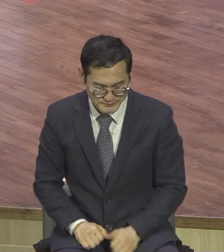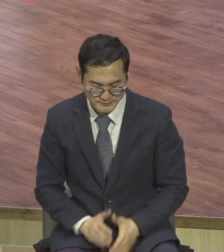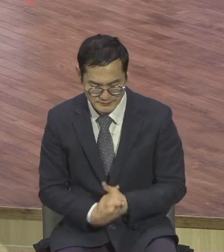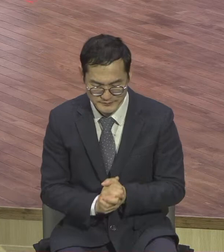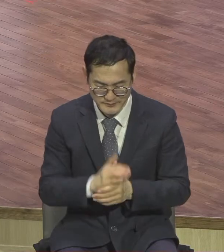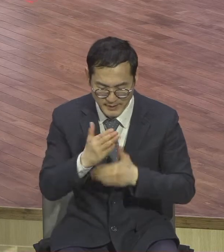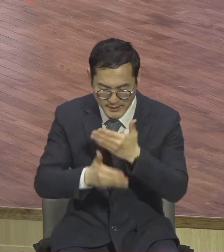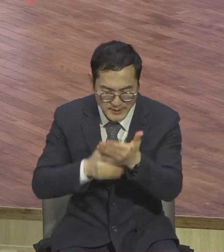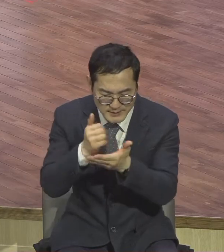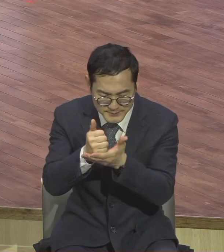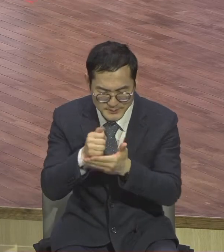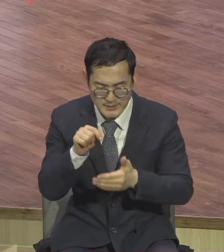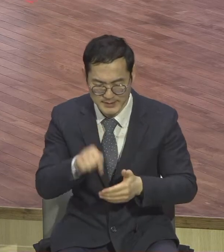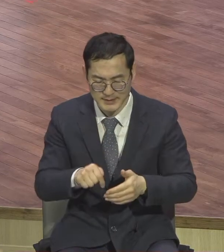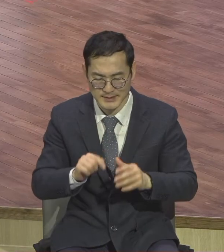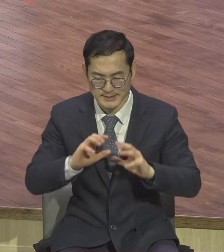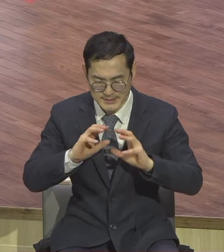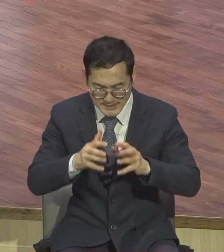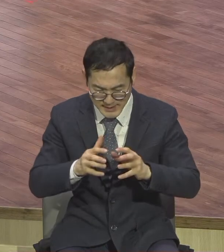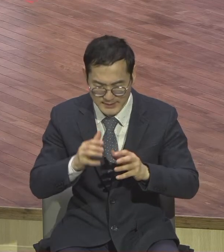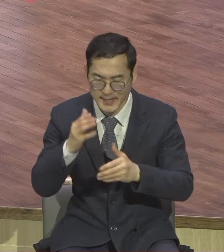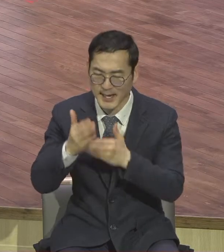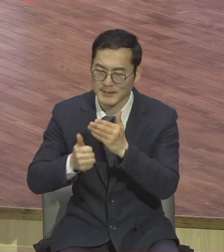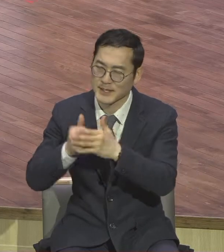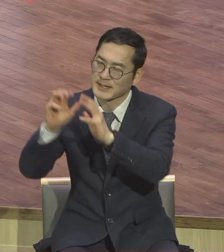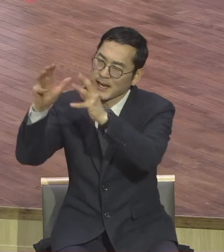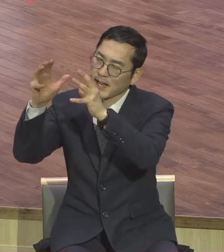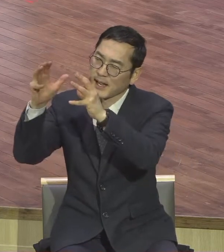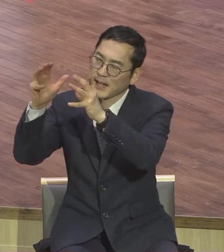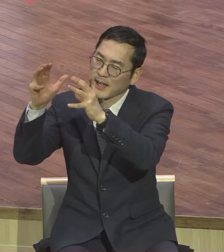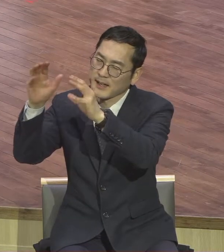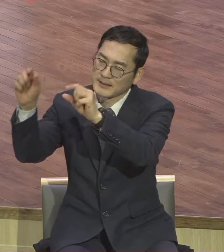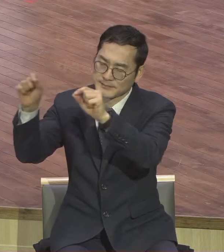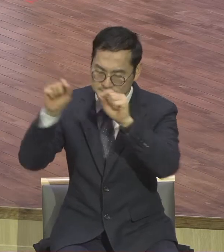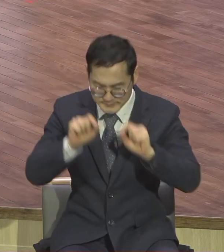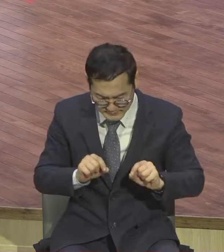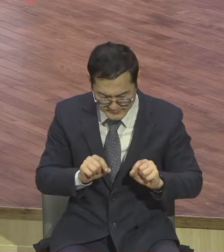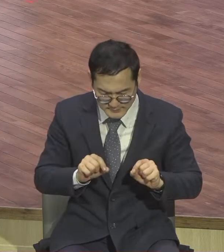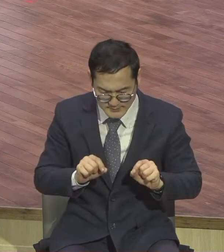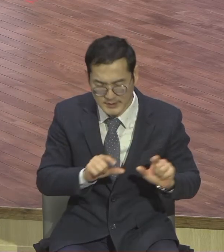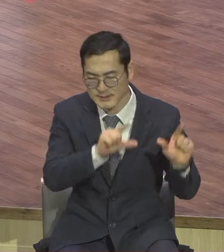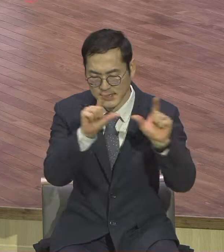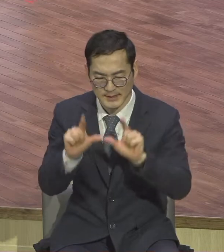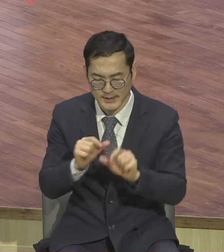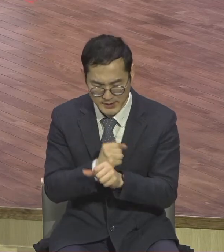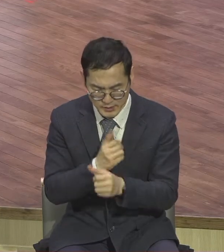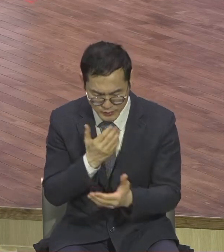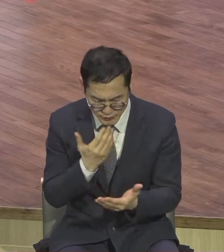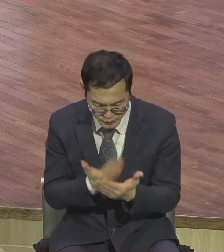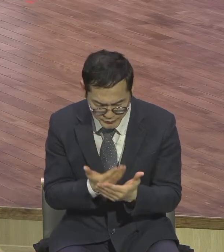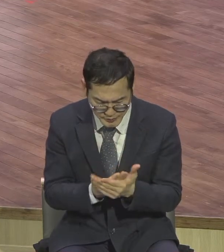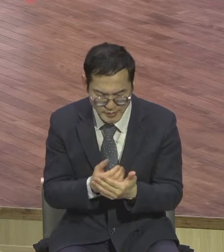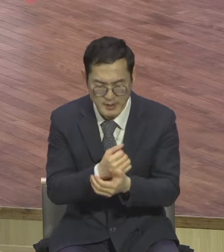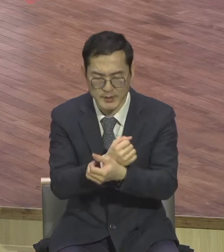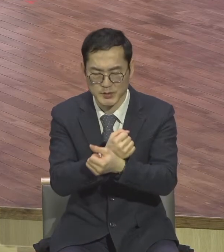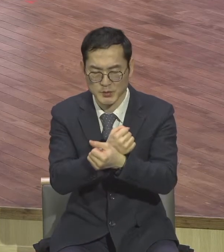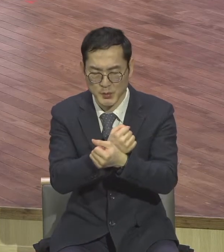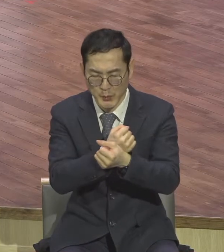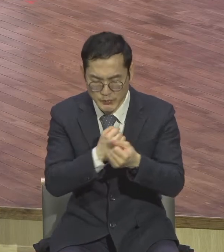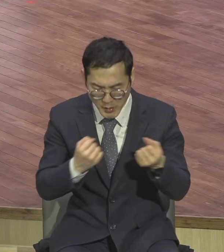하나님의 나라를 누리는 영 가족들이 다 되기도 하주옵사사 용서 치유와 회복의